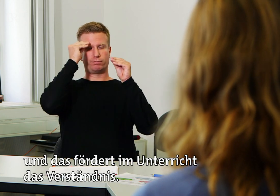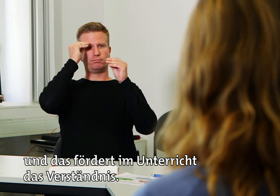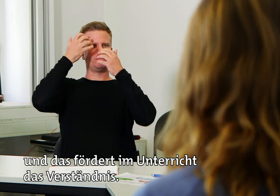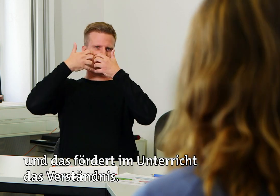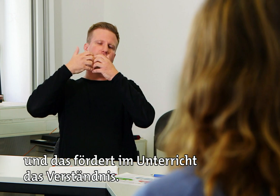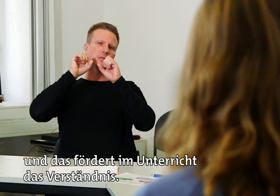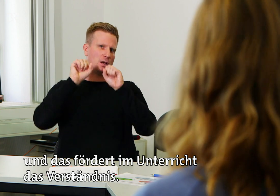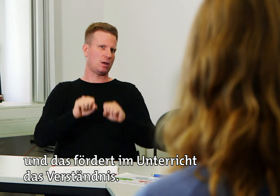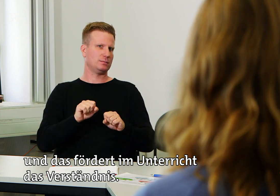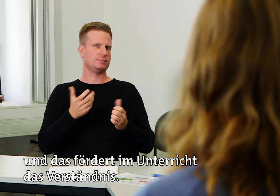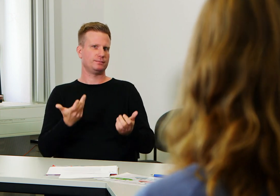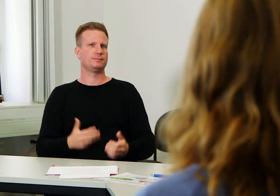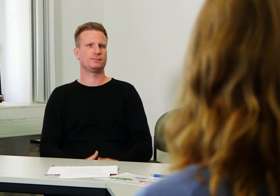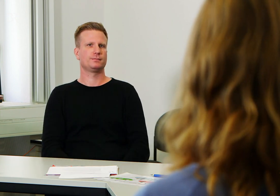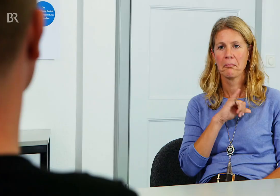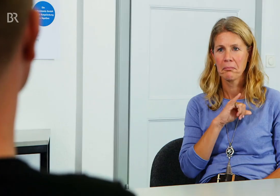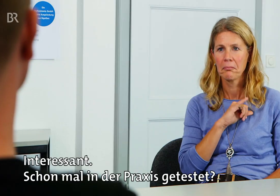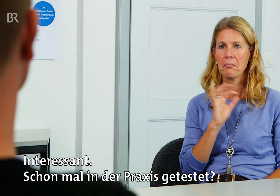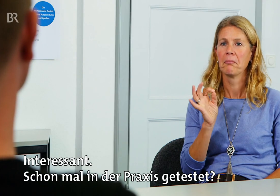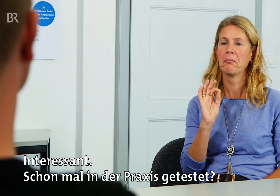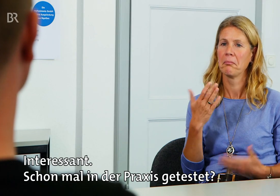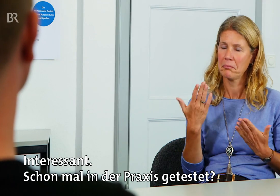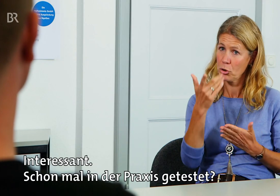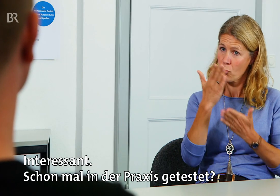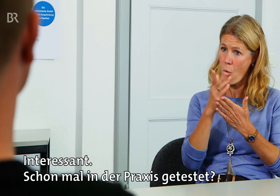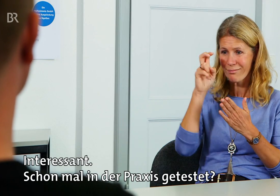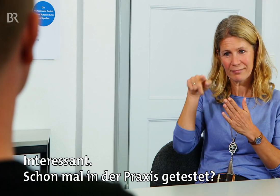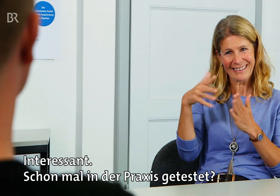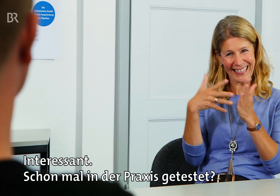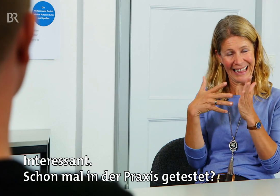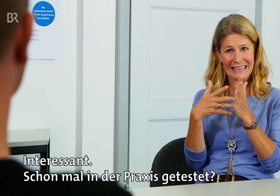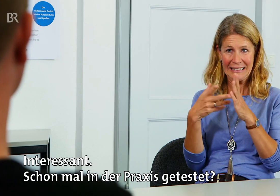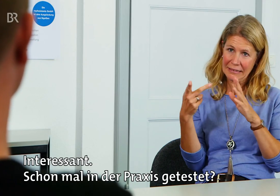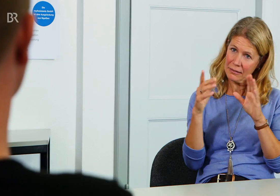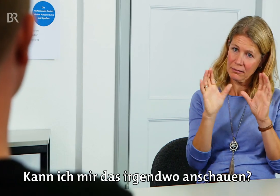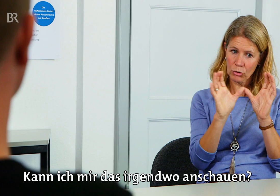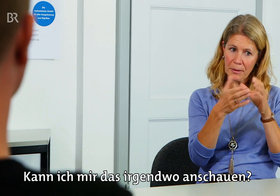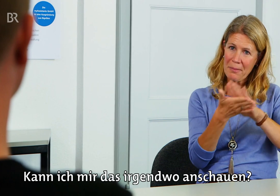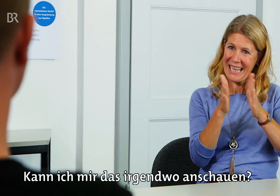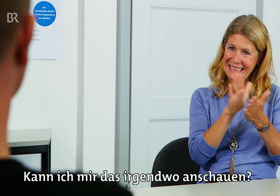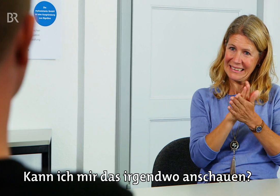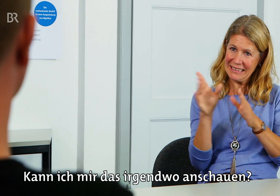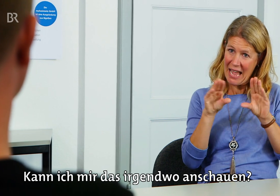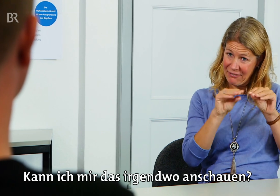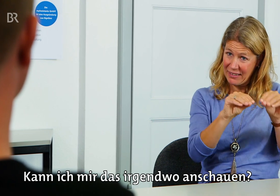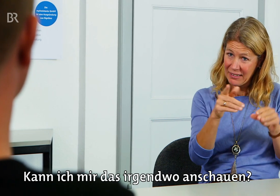fördert im Unterricht das Verständnis. Interessant. Schon mal in der Praxis getestet? Kann ich mir das irgendwo anschauen?